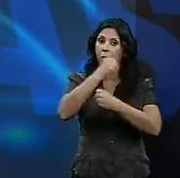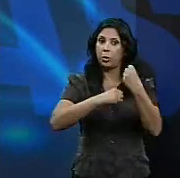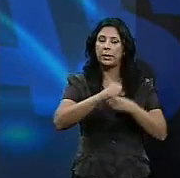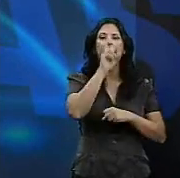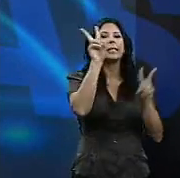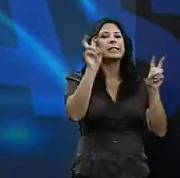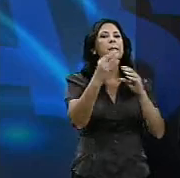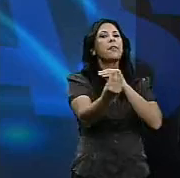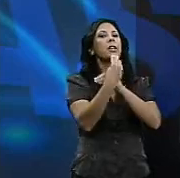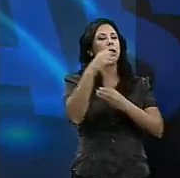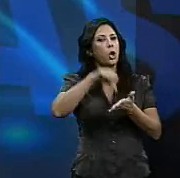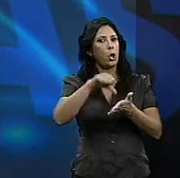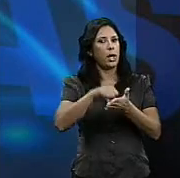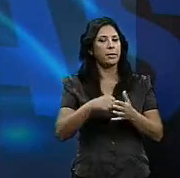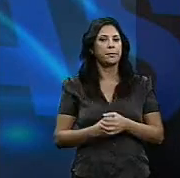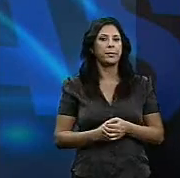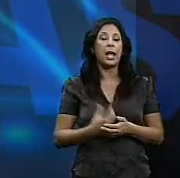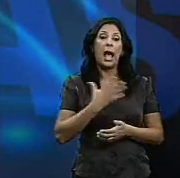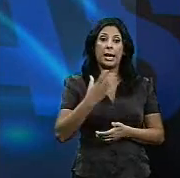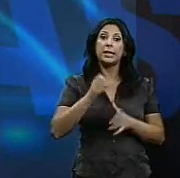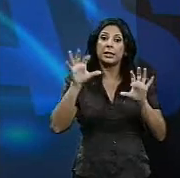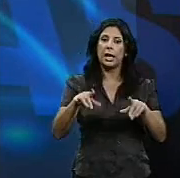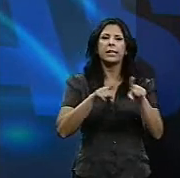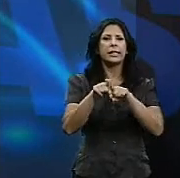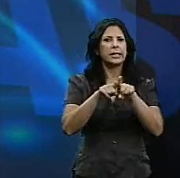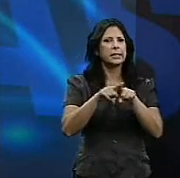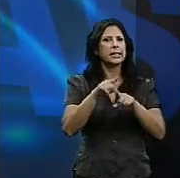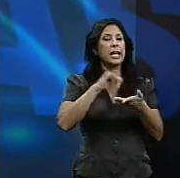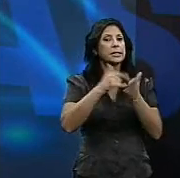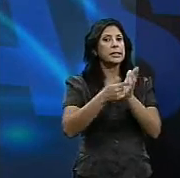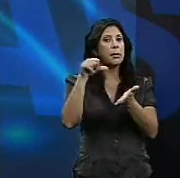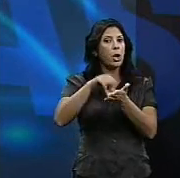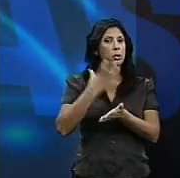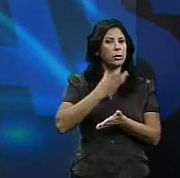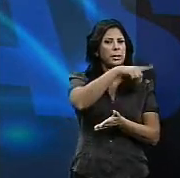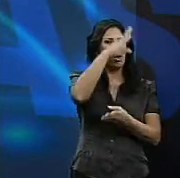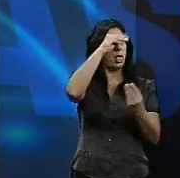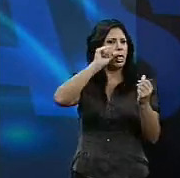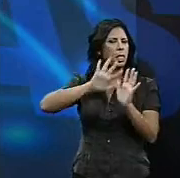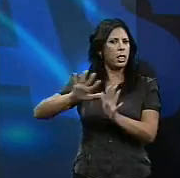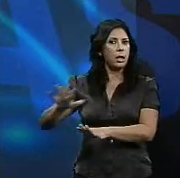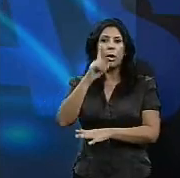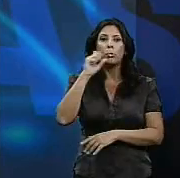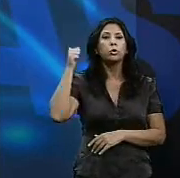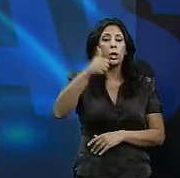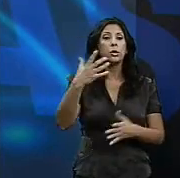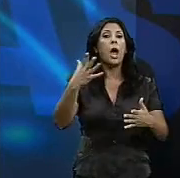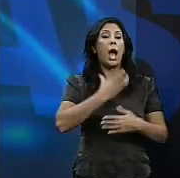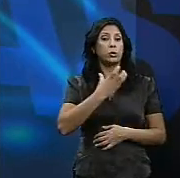sobre la financiación local. Martínez ha criticado que el sistema local sigue en el olvido y que desde hace muchos años los ayuntamientos